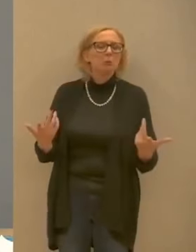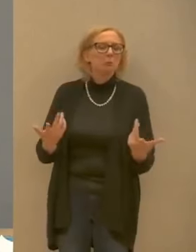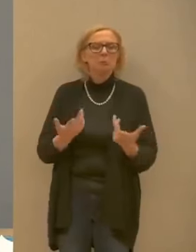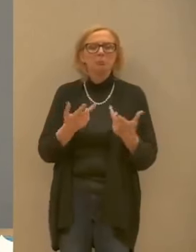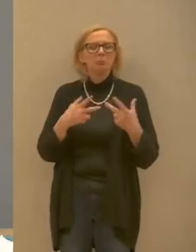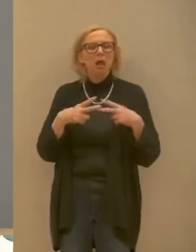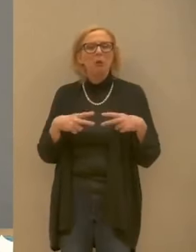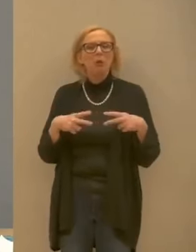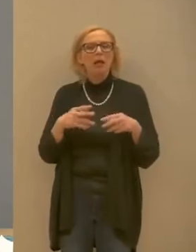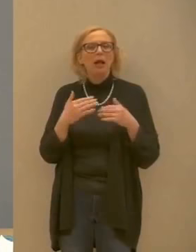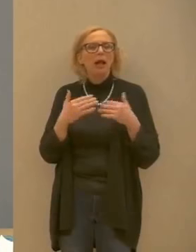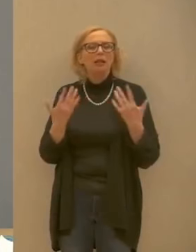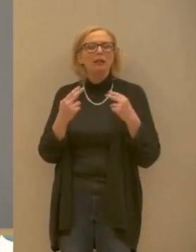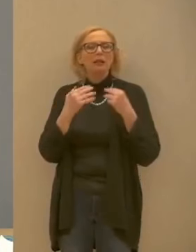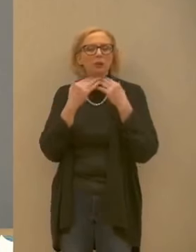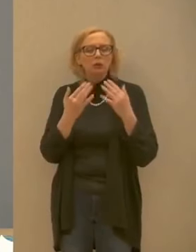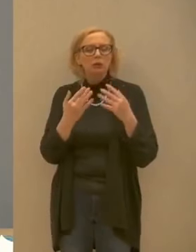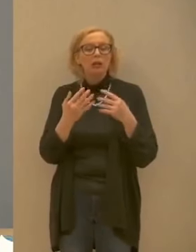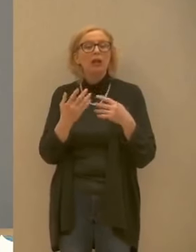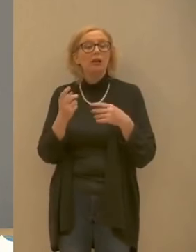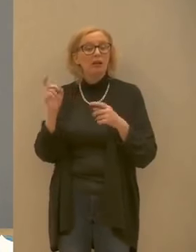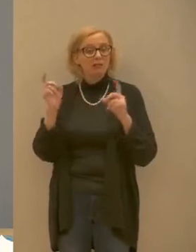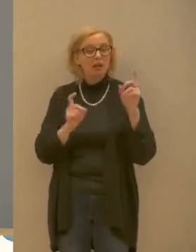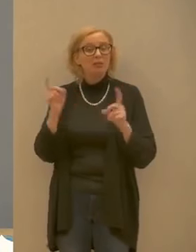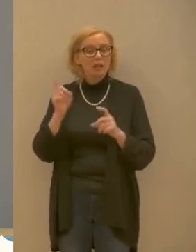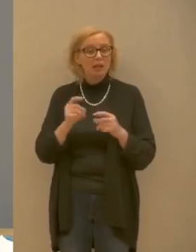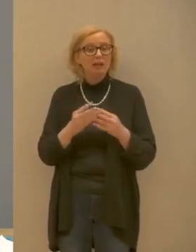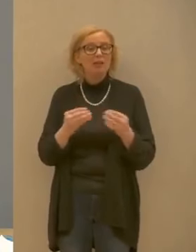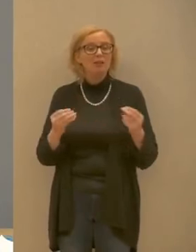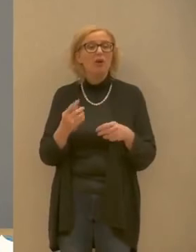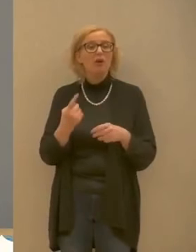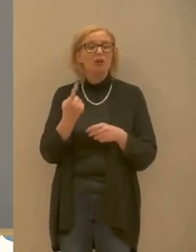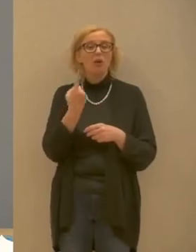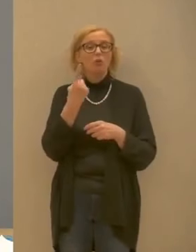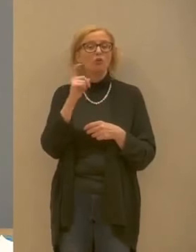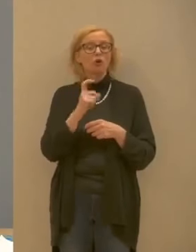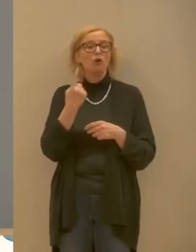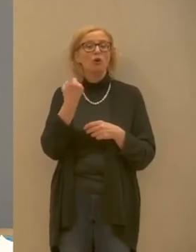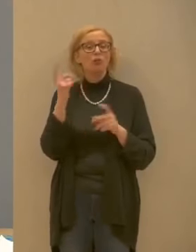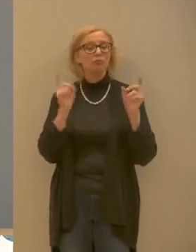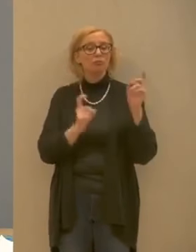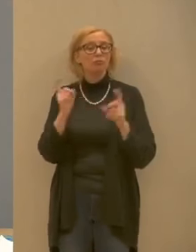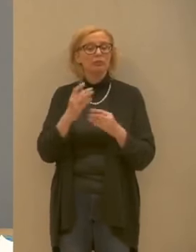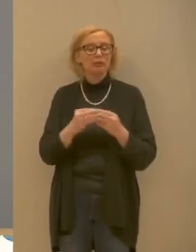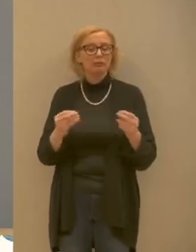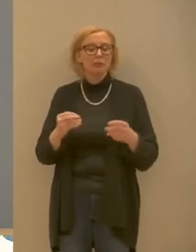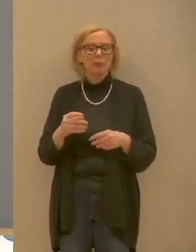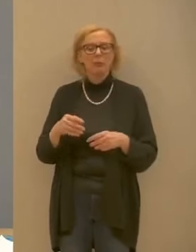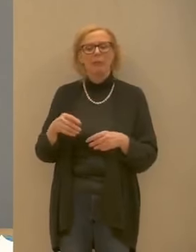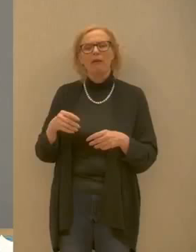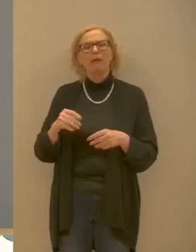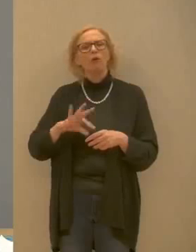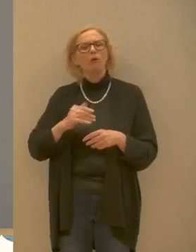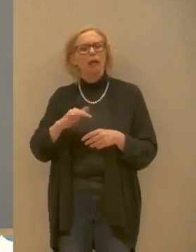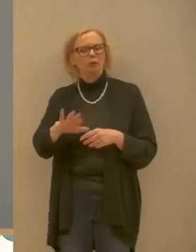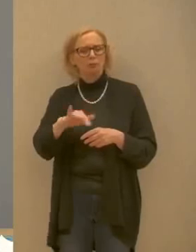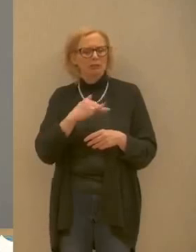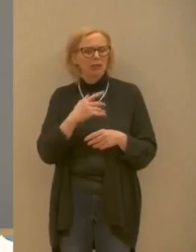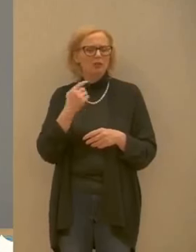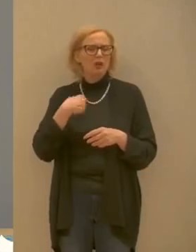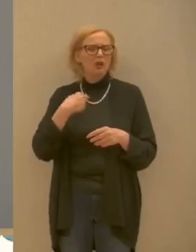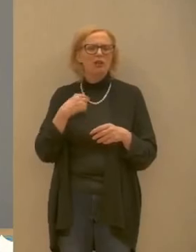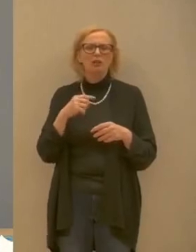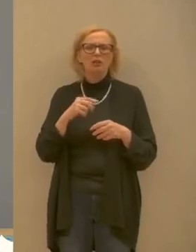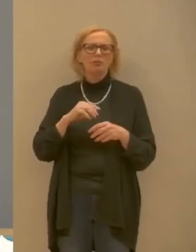anche più volte al giorno e più volte la settimana presidente le scrivo perché sono stremata le scrivo perché lavoro